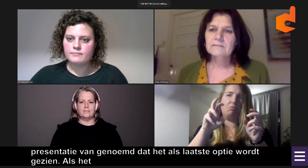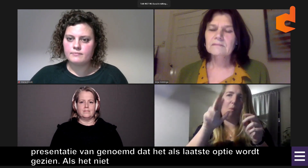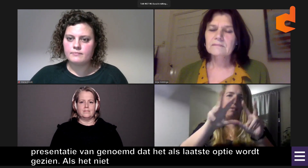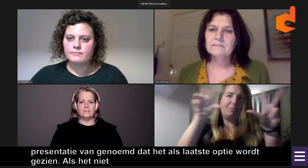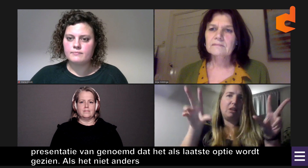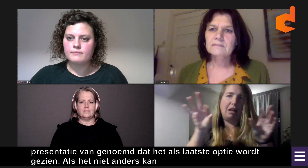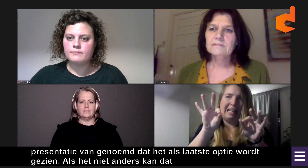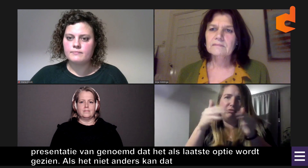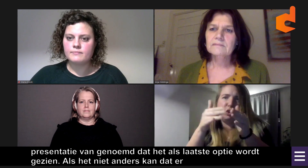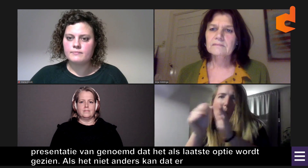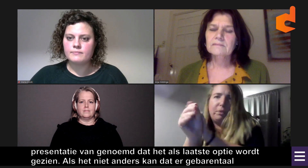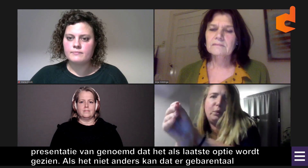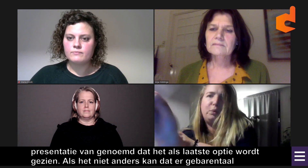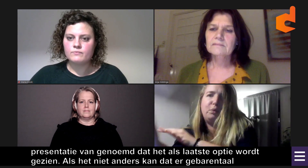worden.